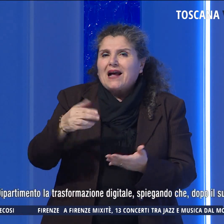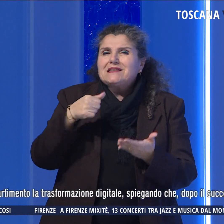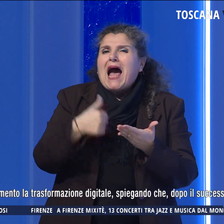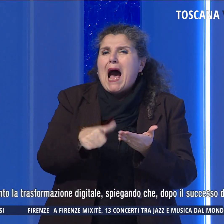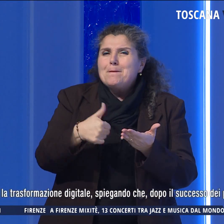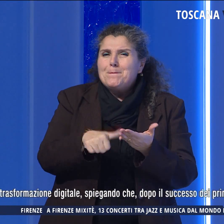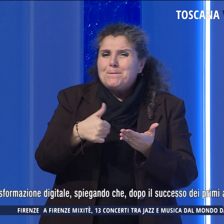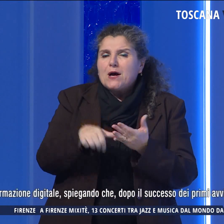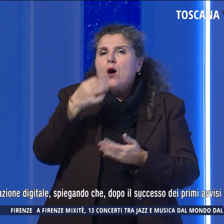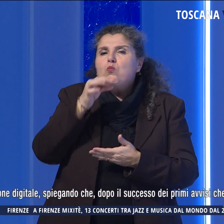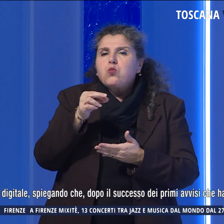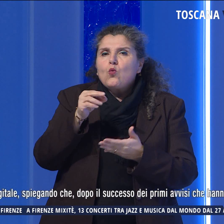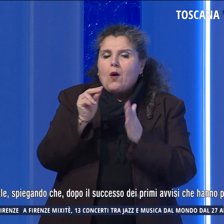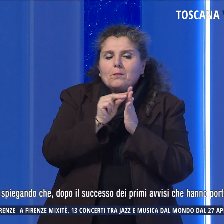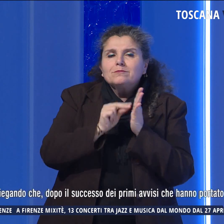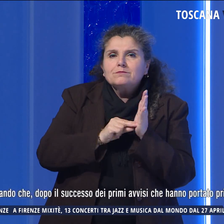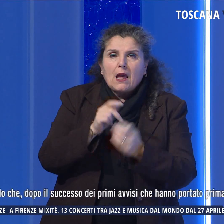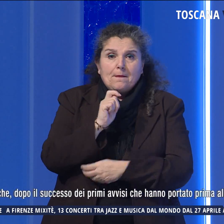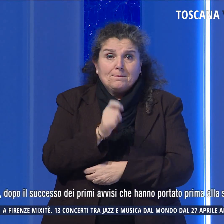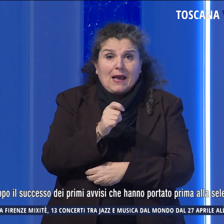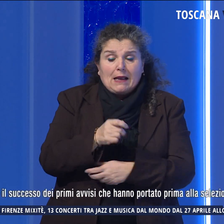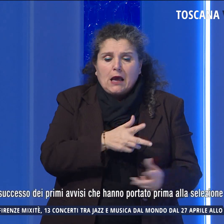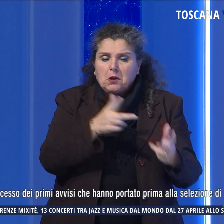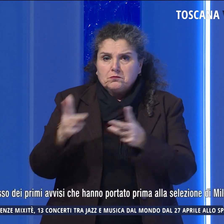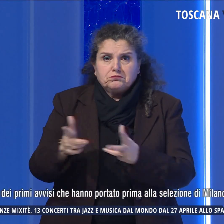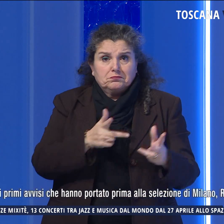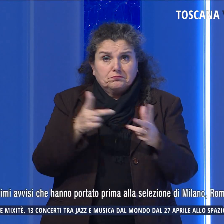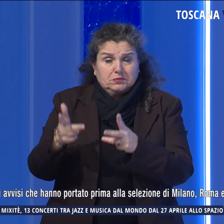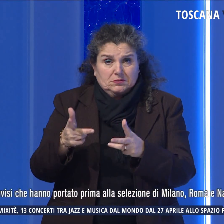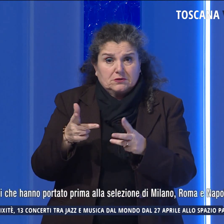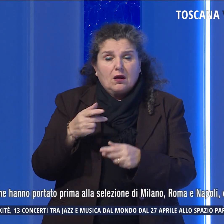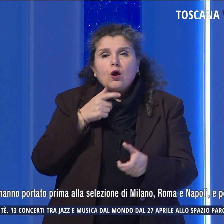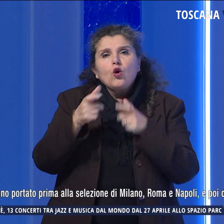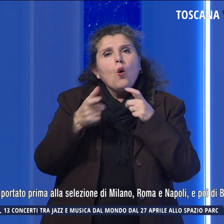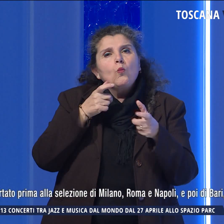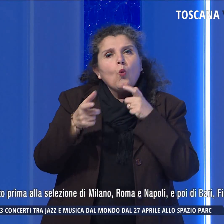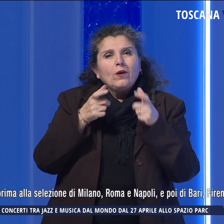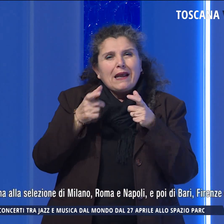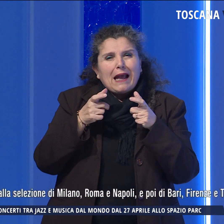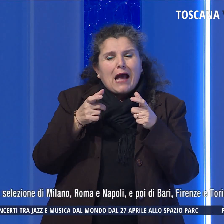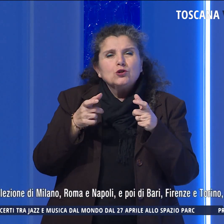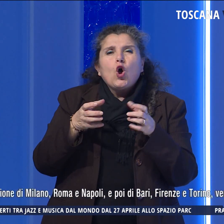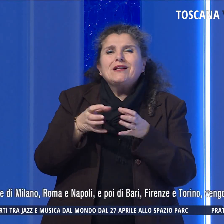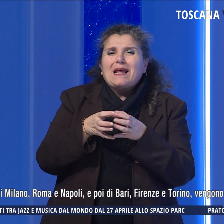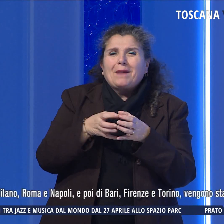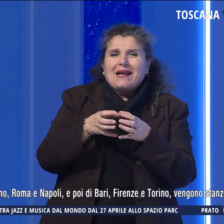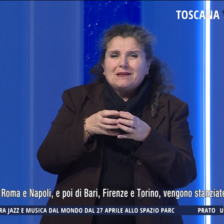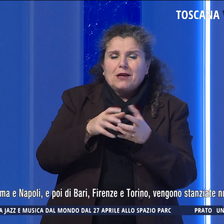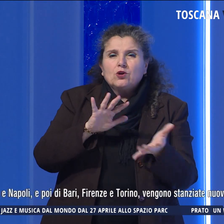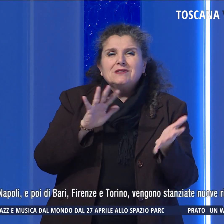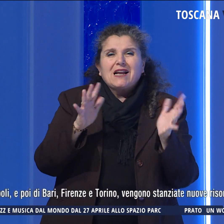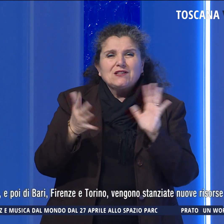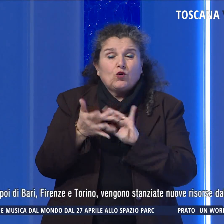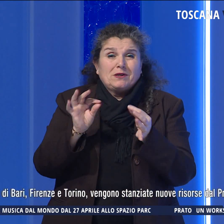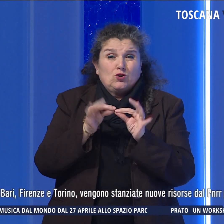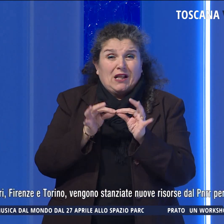cui possano pianificare e pagare gli spostamenti. Lo ha comunicato il Dipartimento la trasformazione